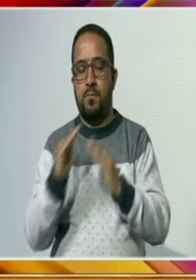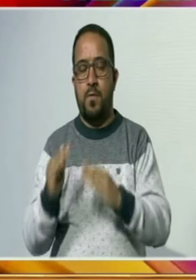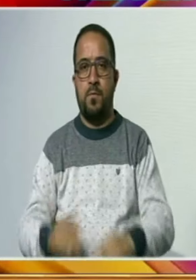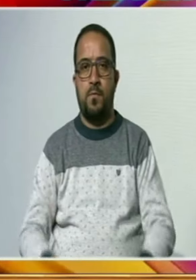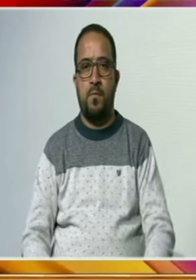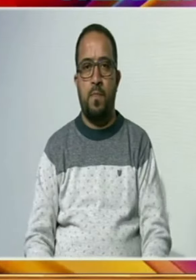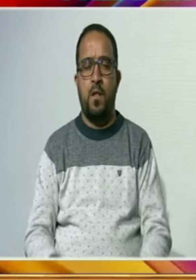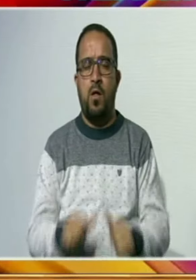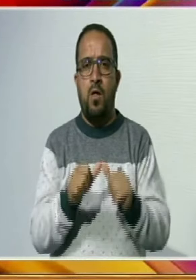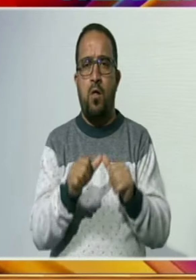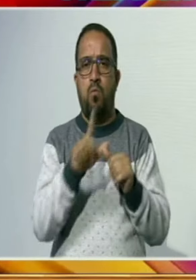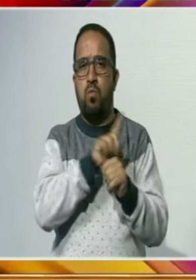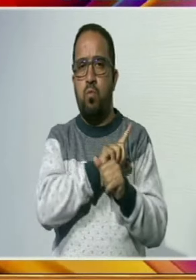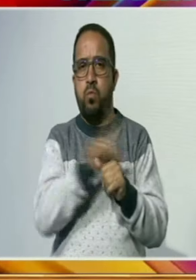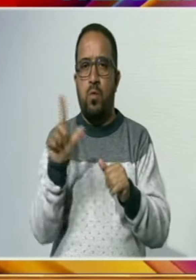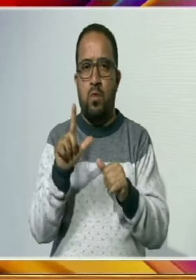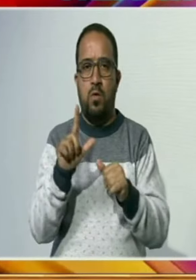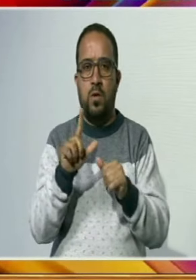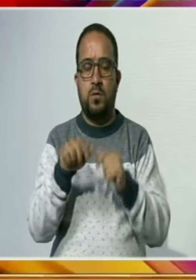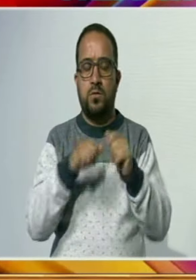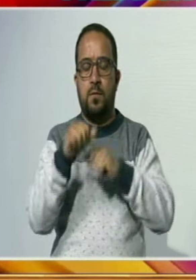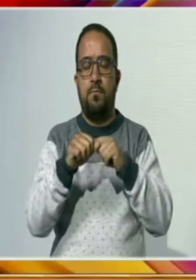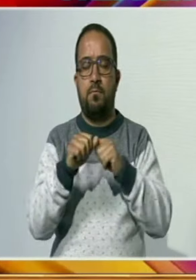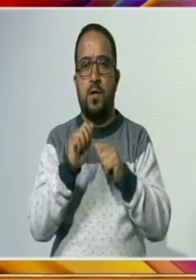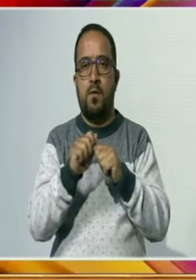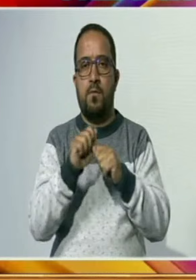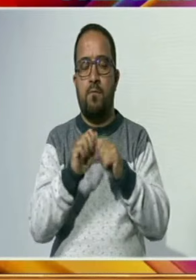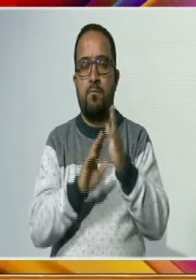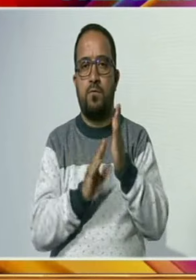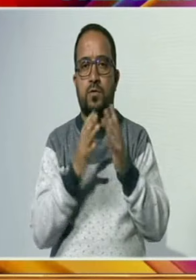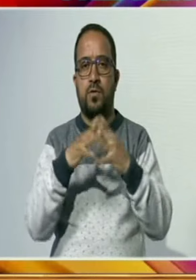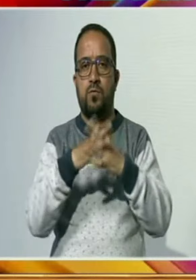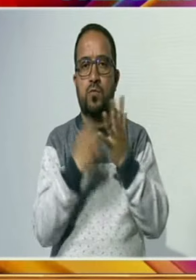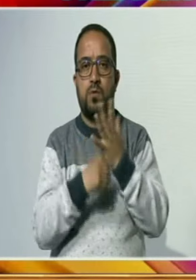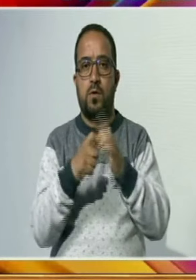تمام طرح کے انتظامات مکمل کرنے کا عمل جاری ہے